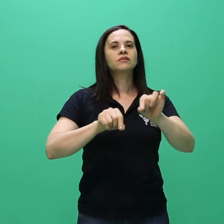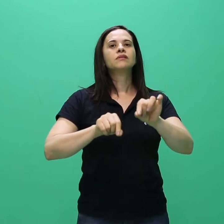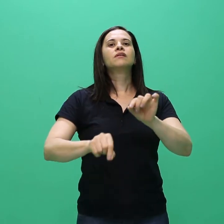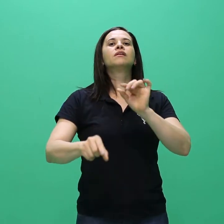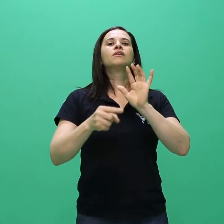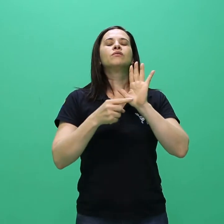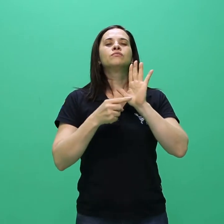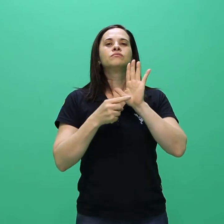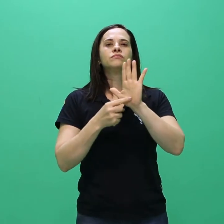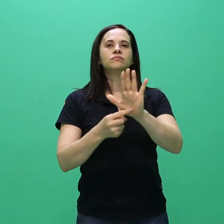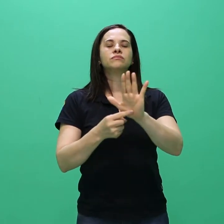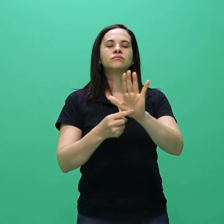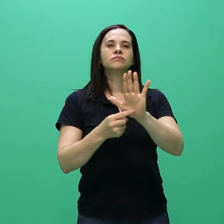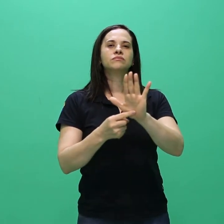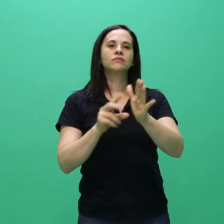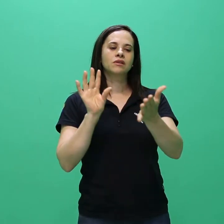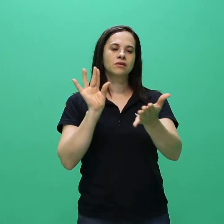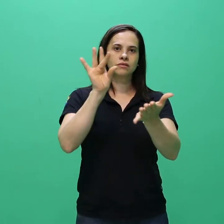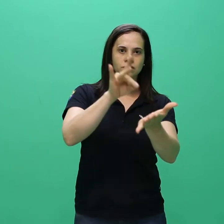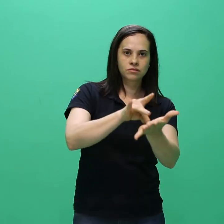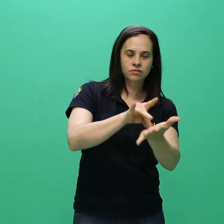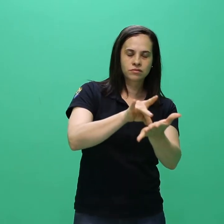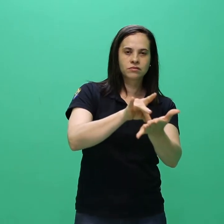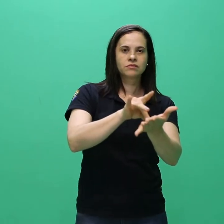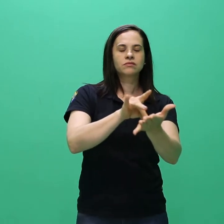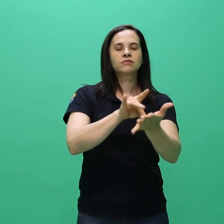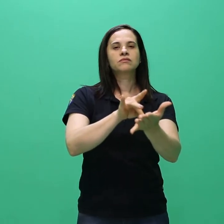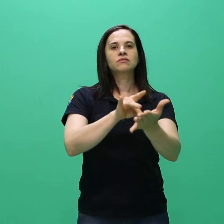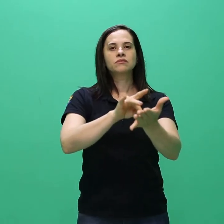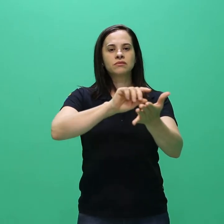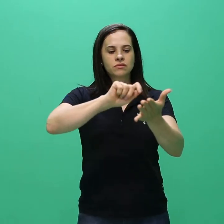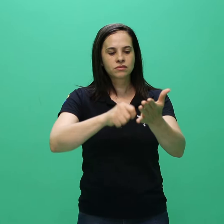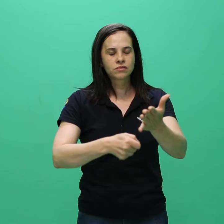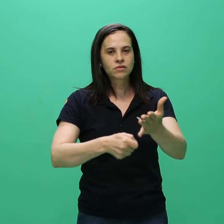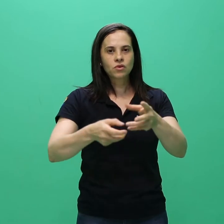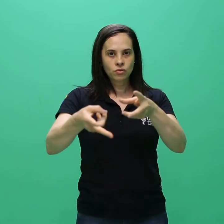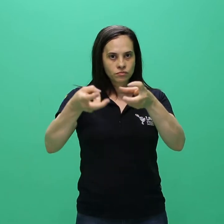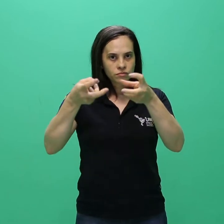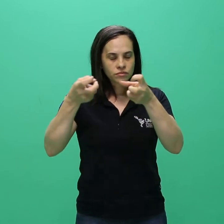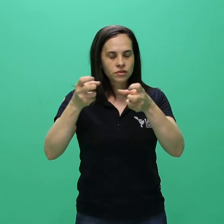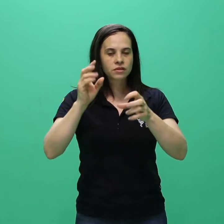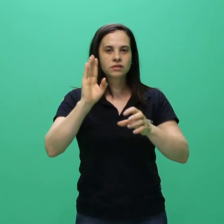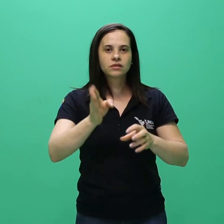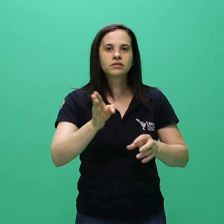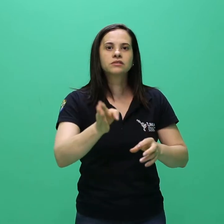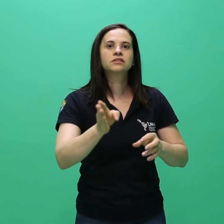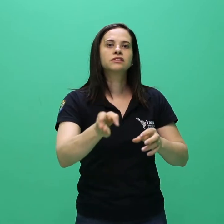observado o disposto na Resolução Consum nº 029